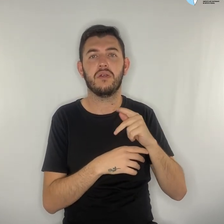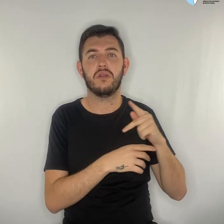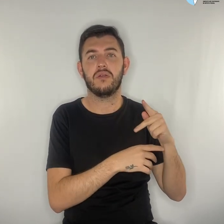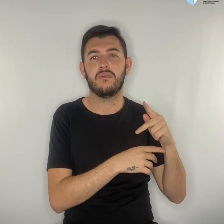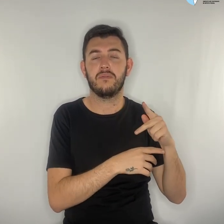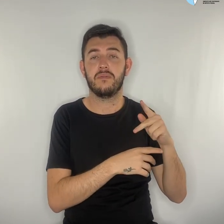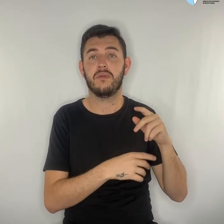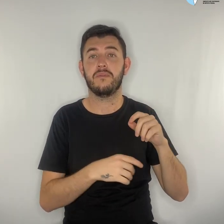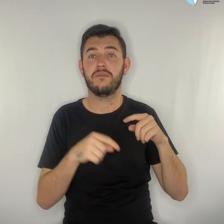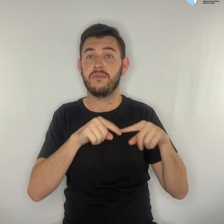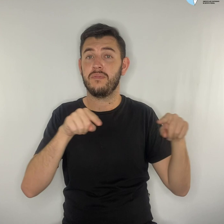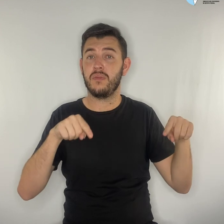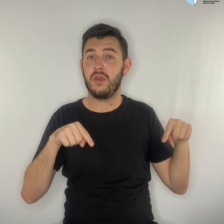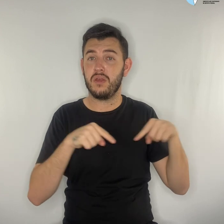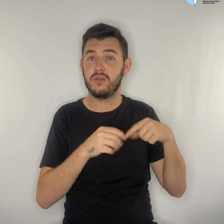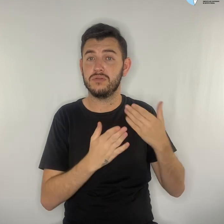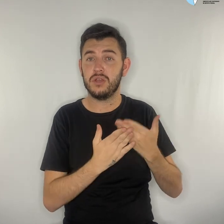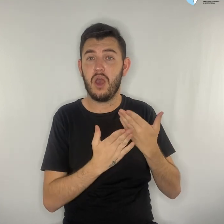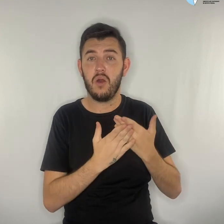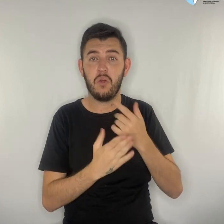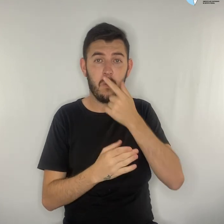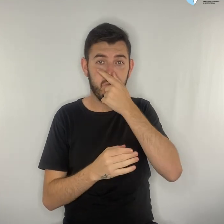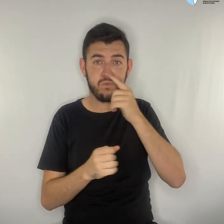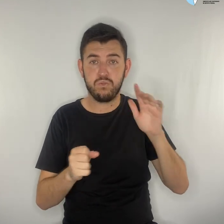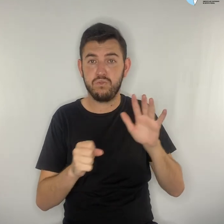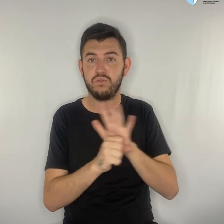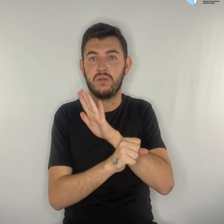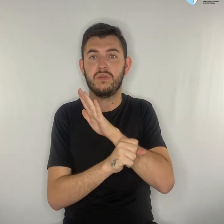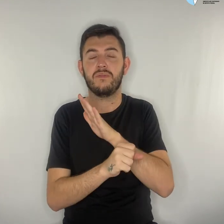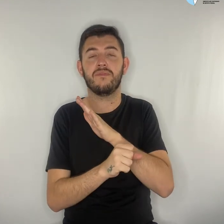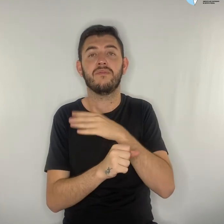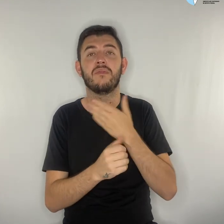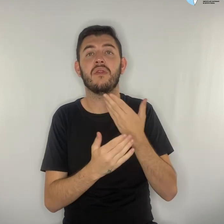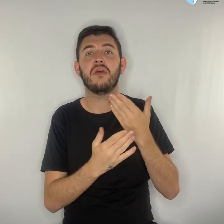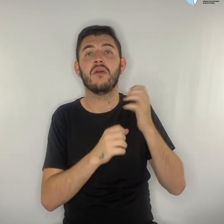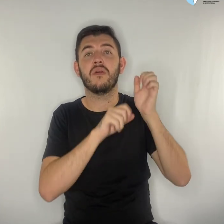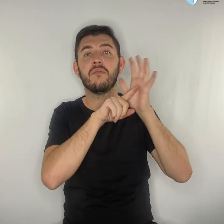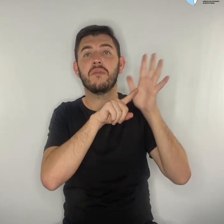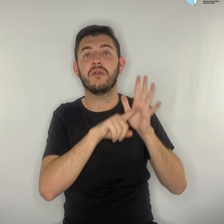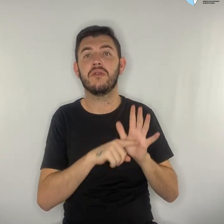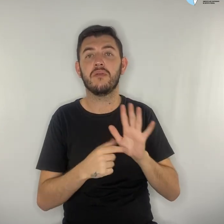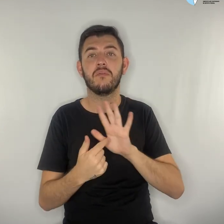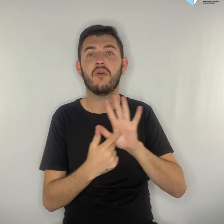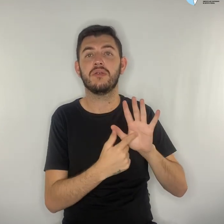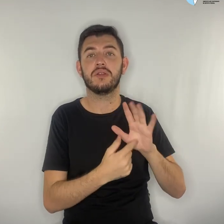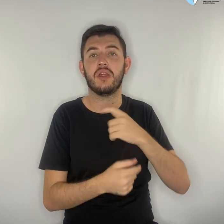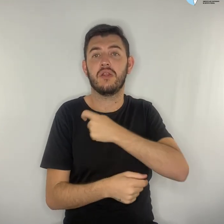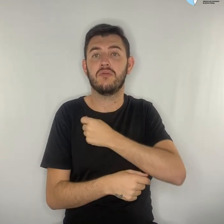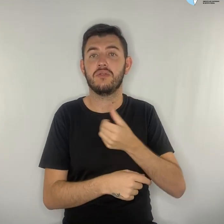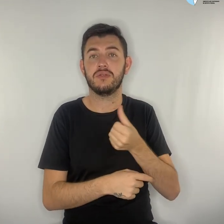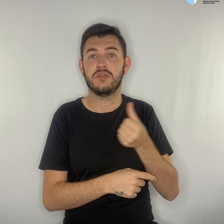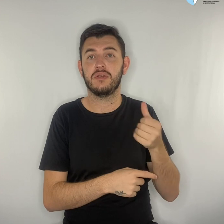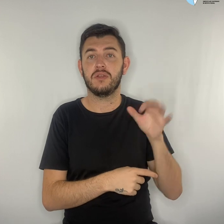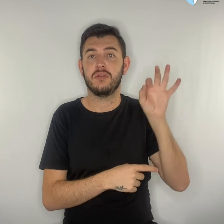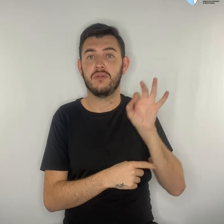O estudo revela que estudantes 66% e professores 79